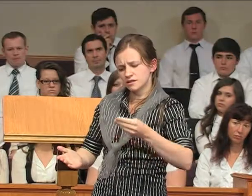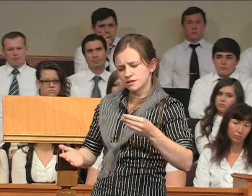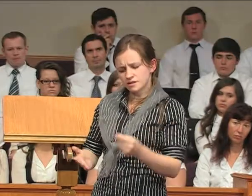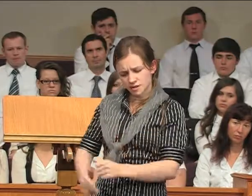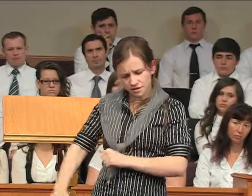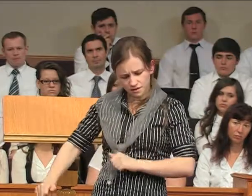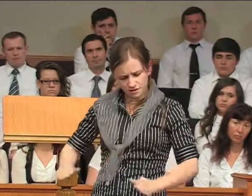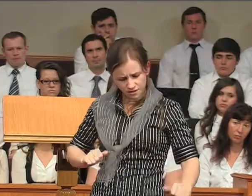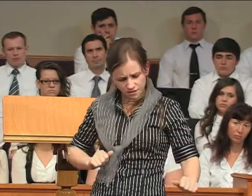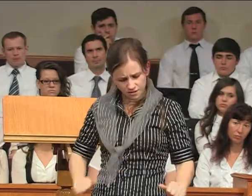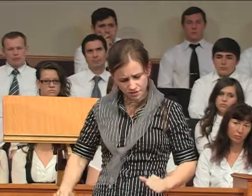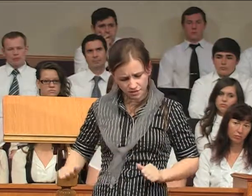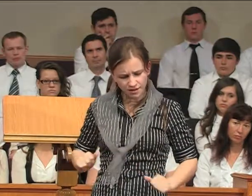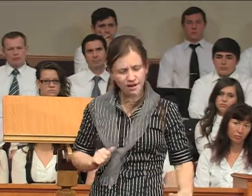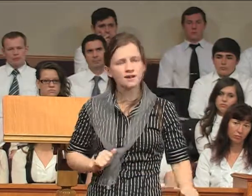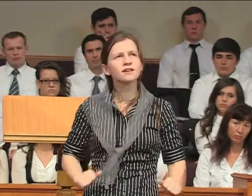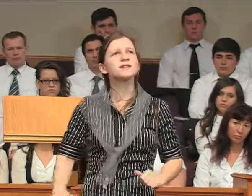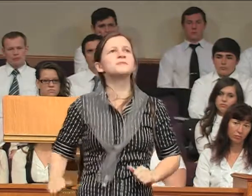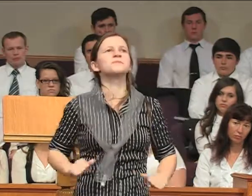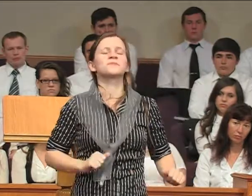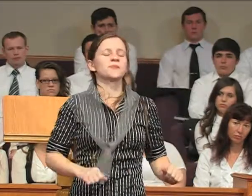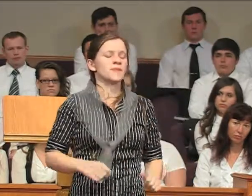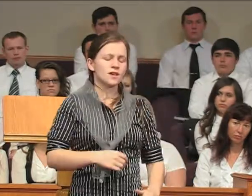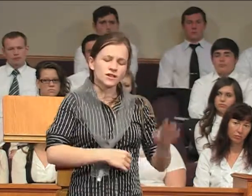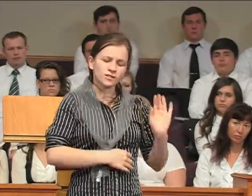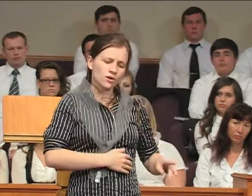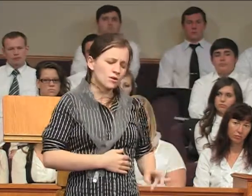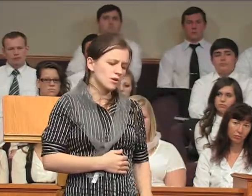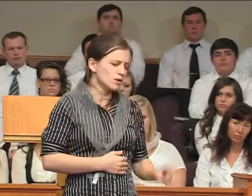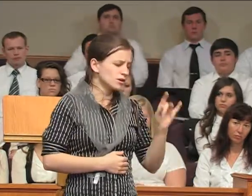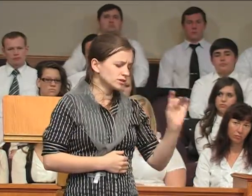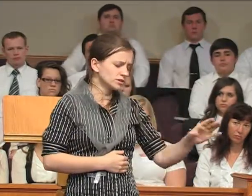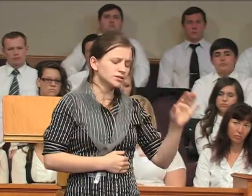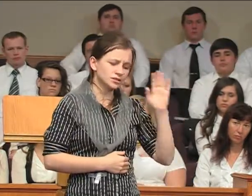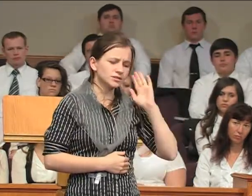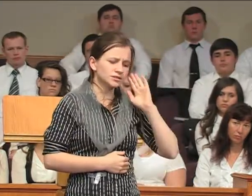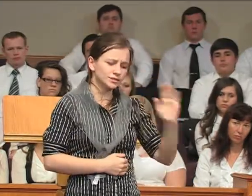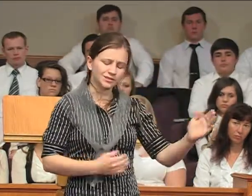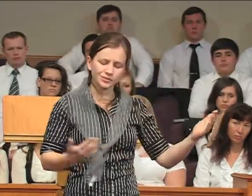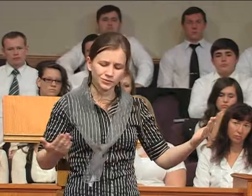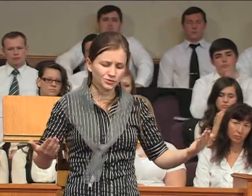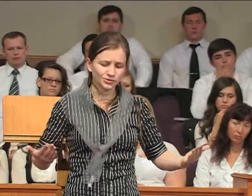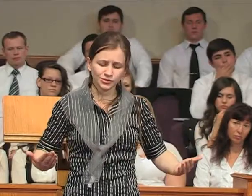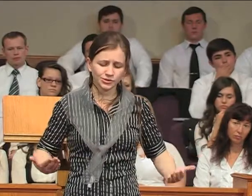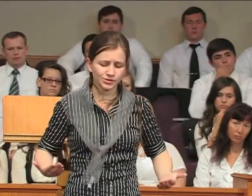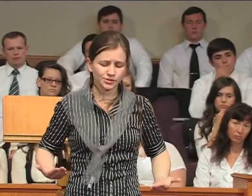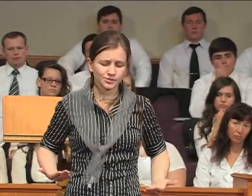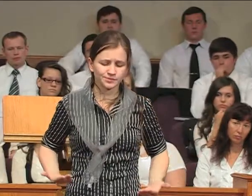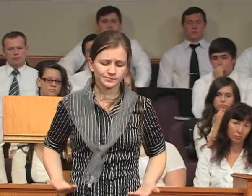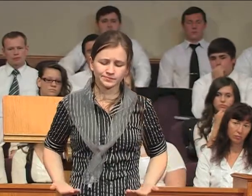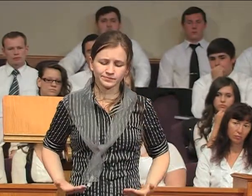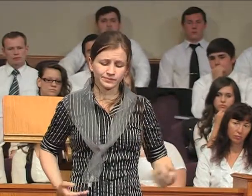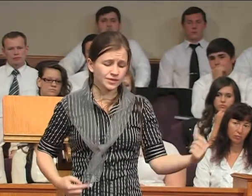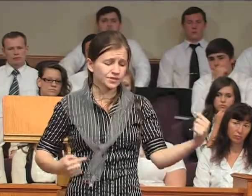своего долга, Хоть и вечно будут жить в